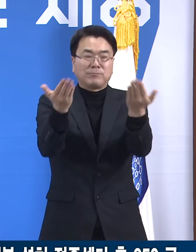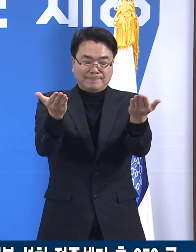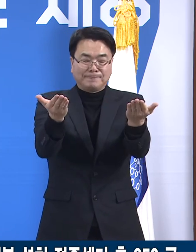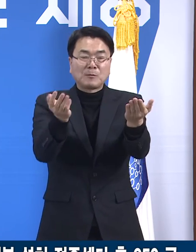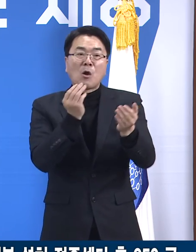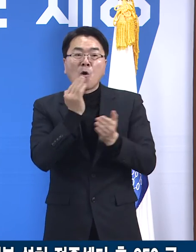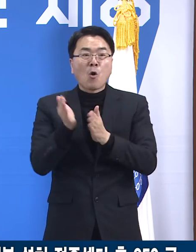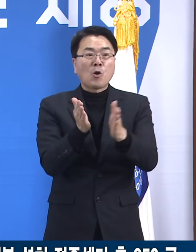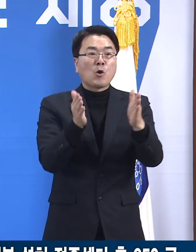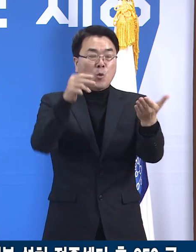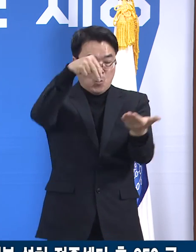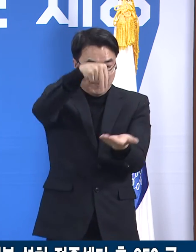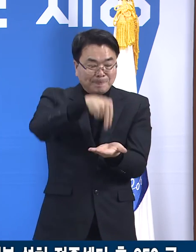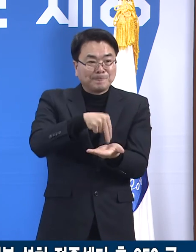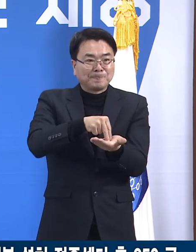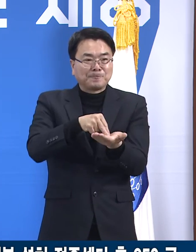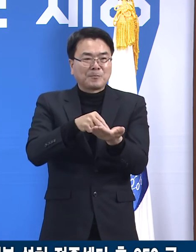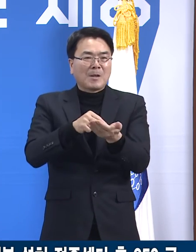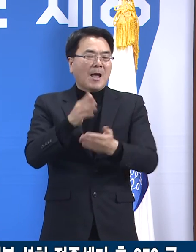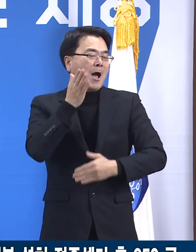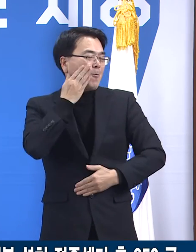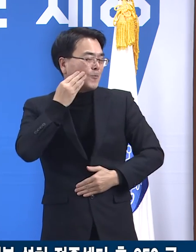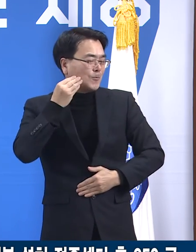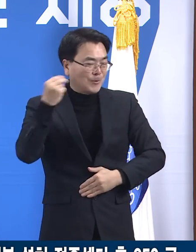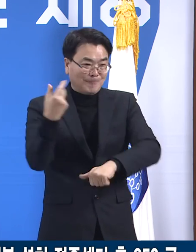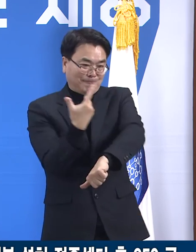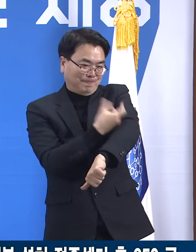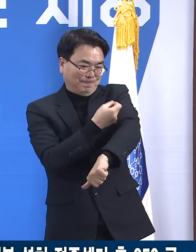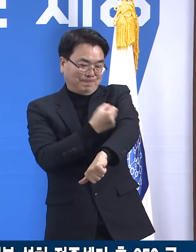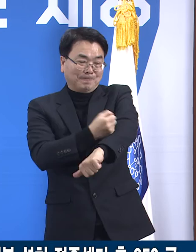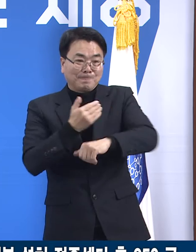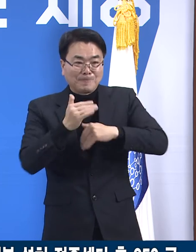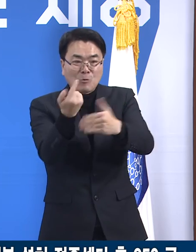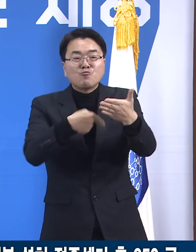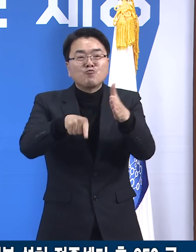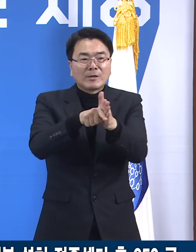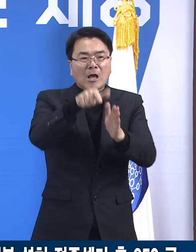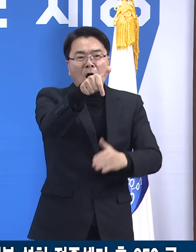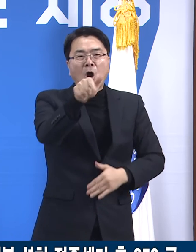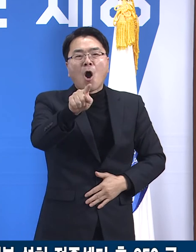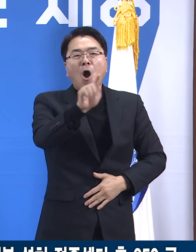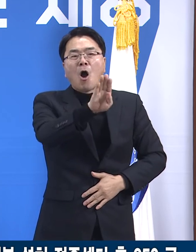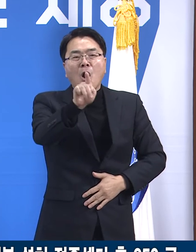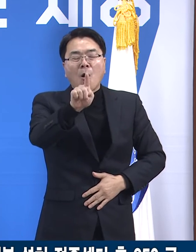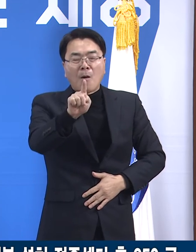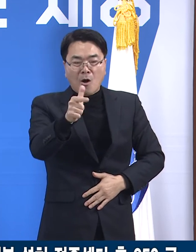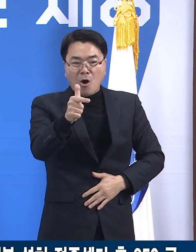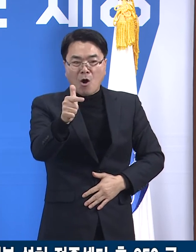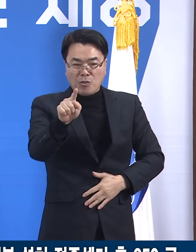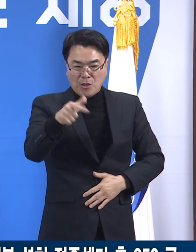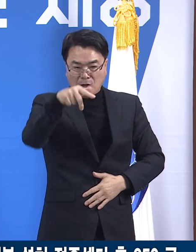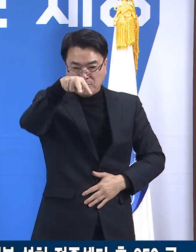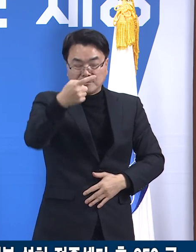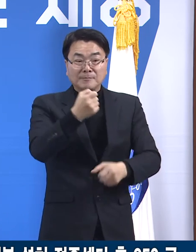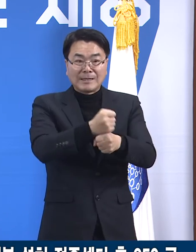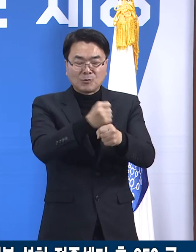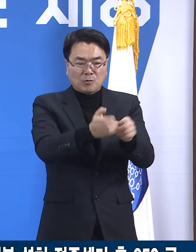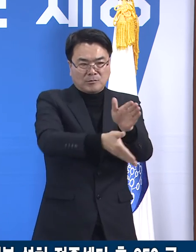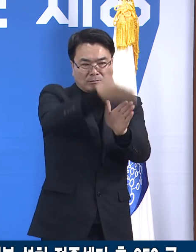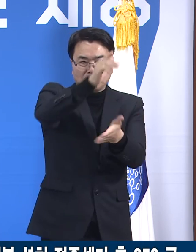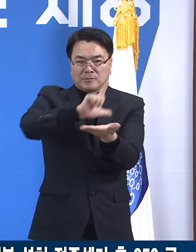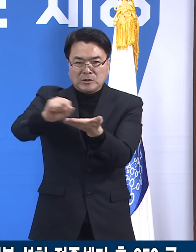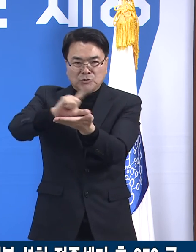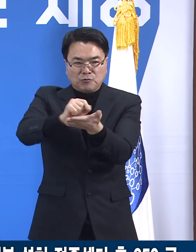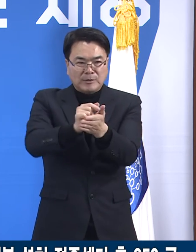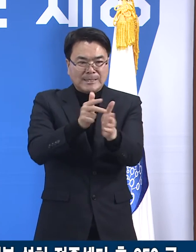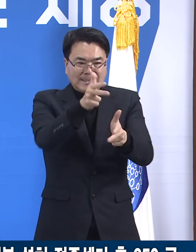경기도는 원활한 백신 접종을 위한 거버넌스 구축 그리고 경기도 내 시군에서의 사업